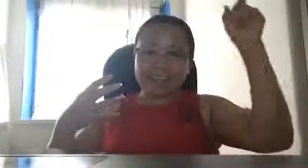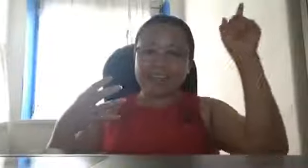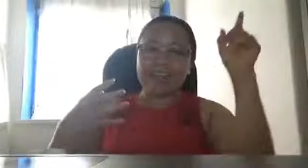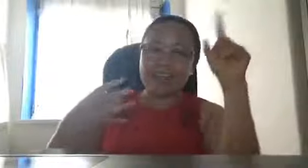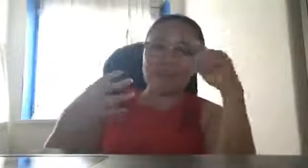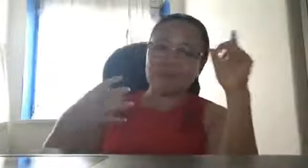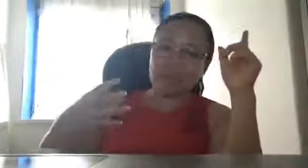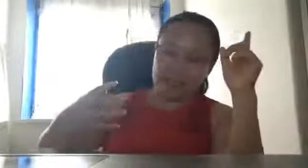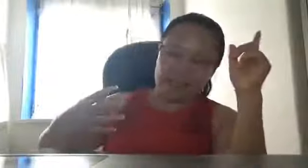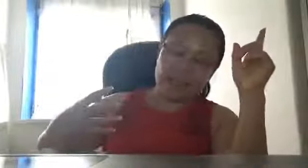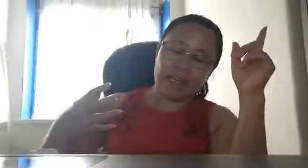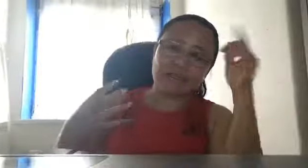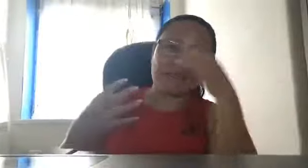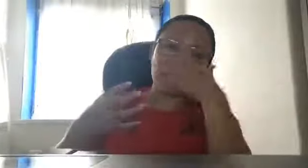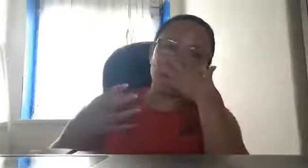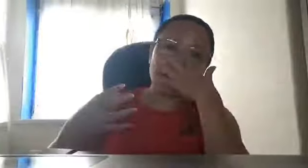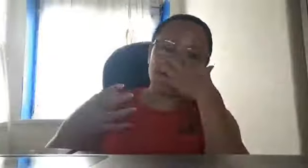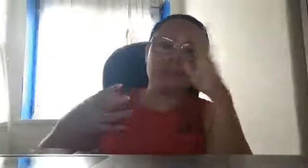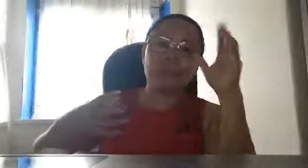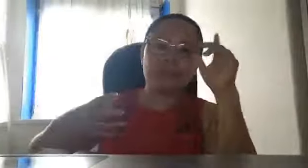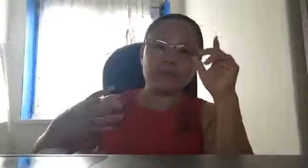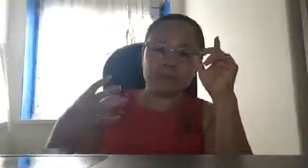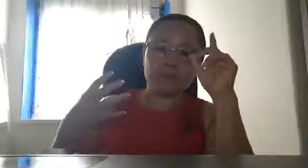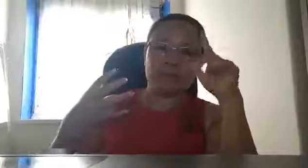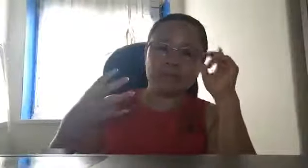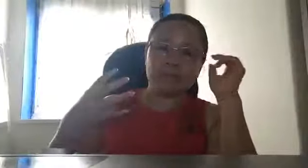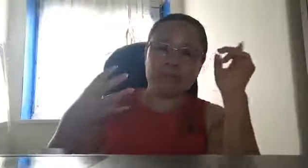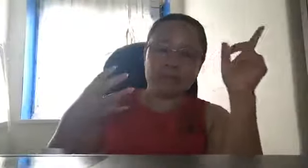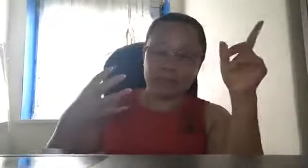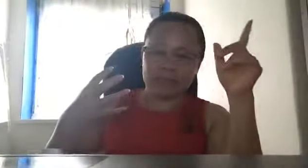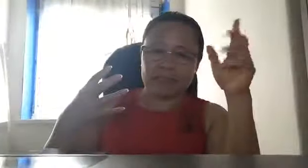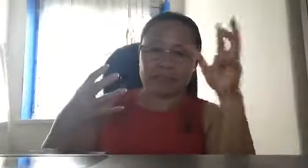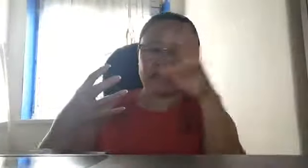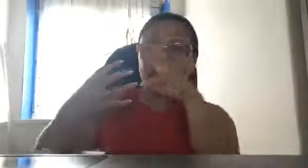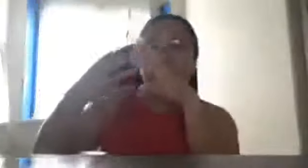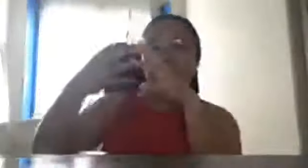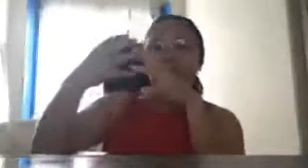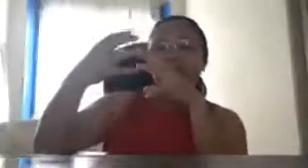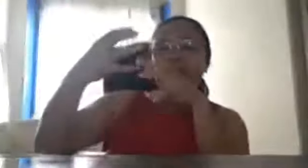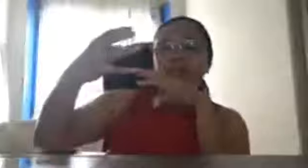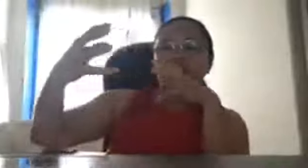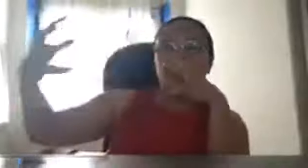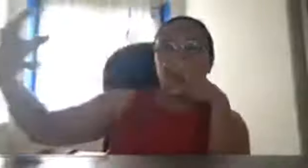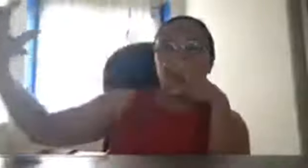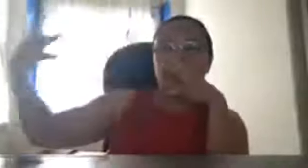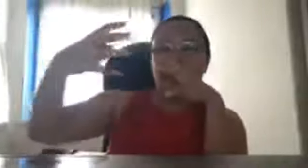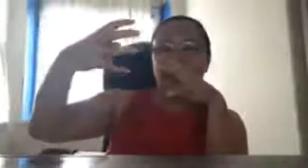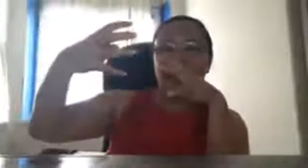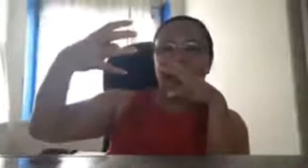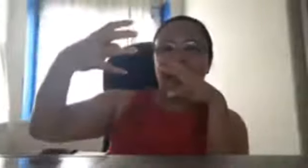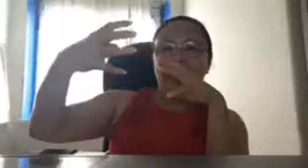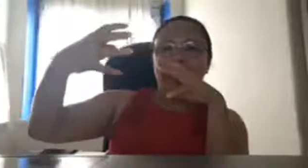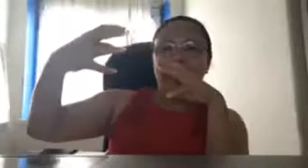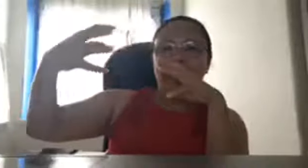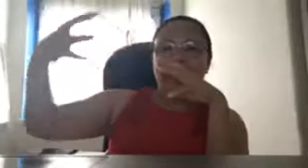nila ng mga Pilipino space scientists na itong China may